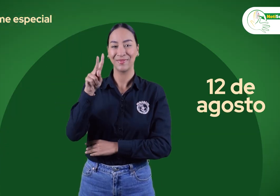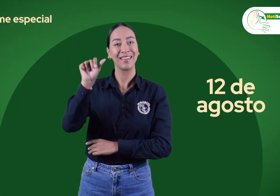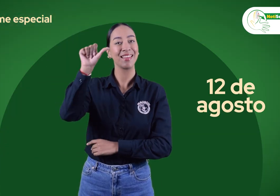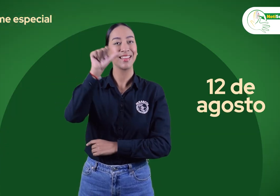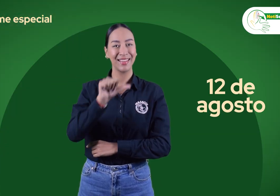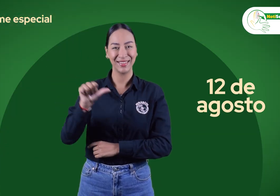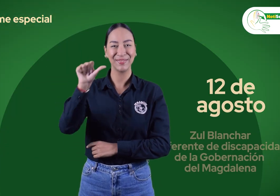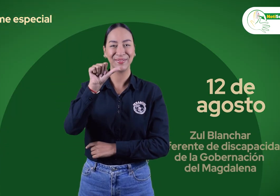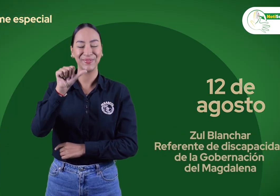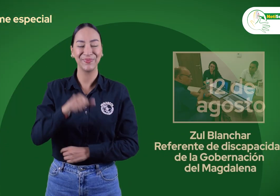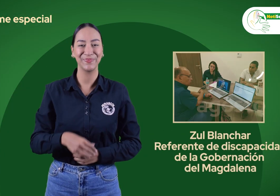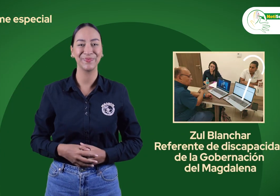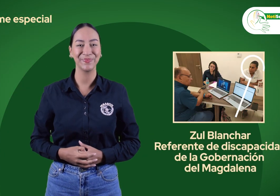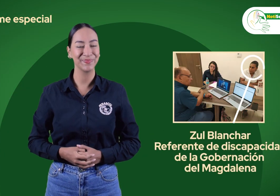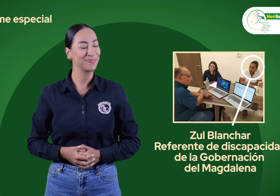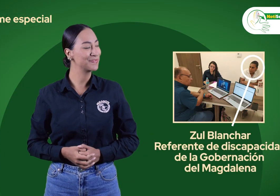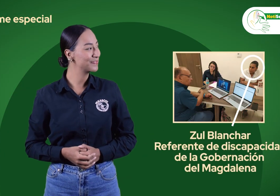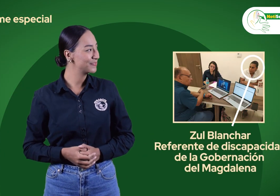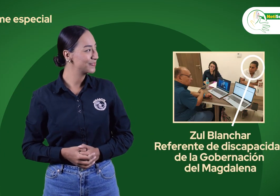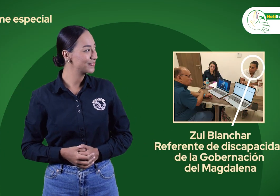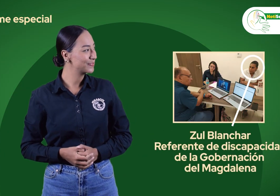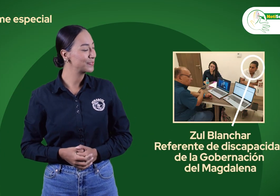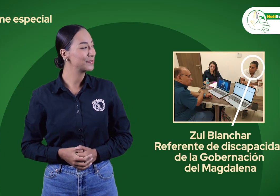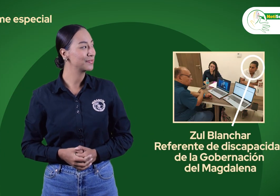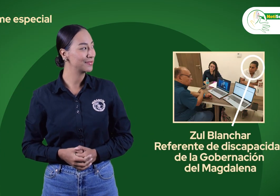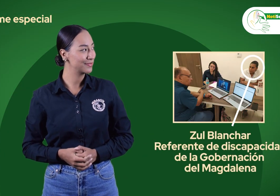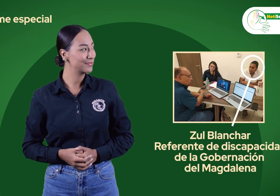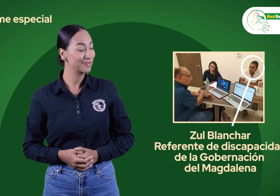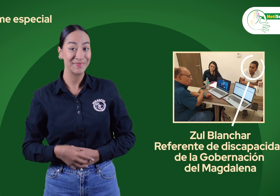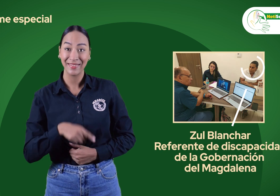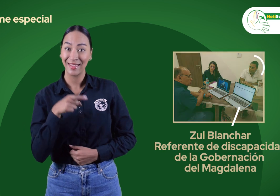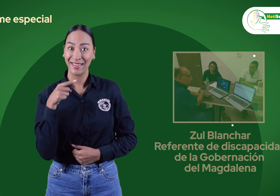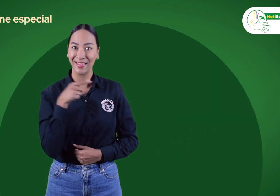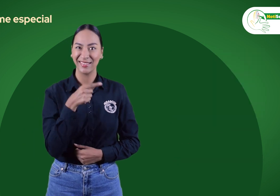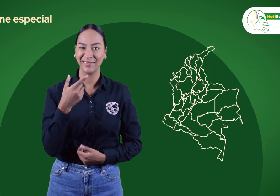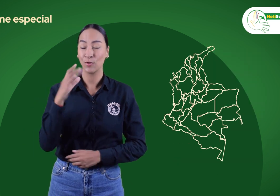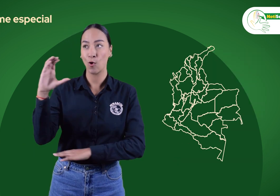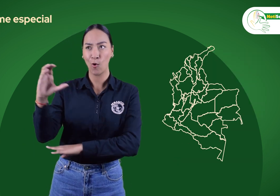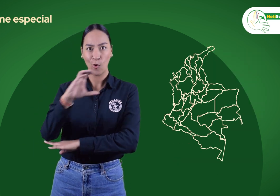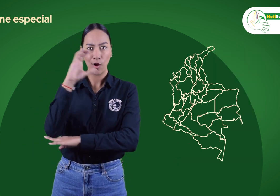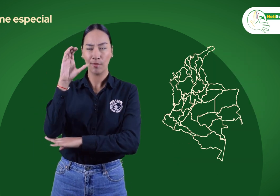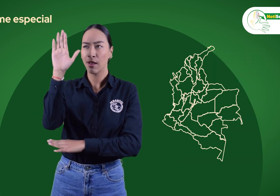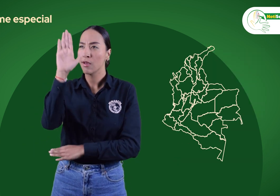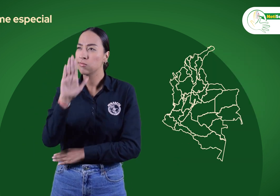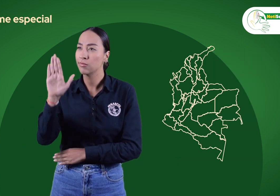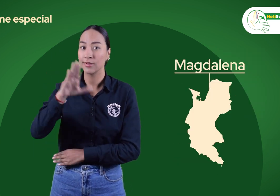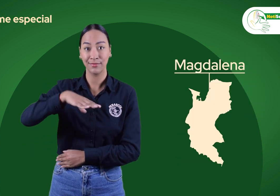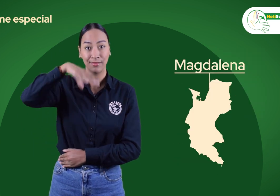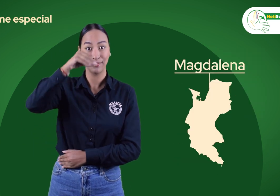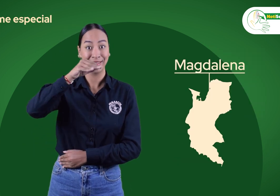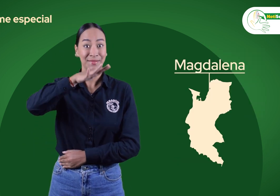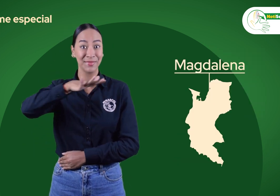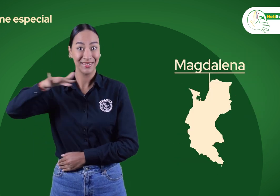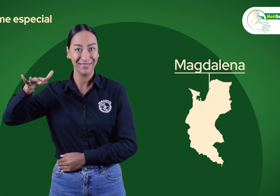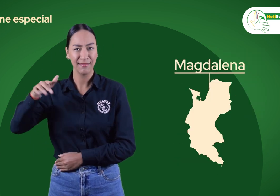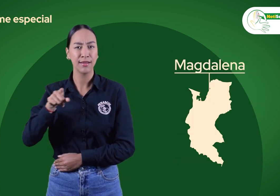agosto, nos reunimos con Sul Blanchar, referente de discapacidad de la gobernación de